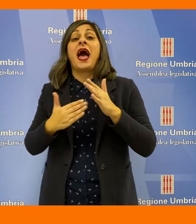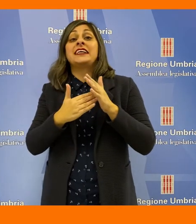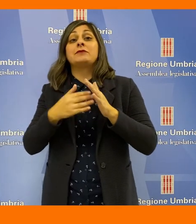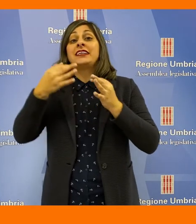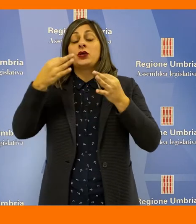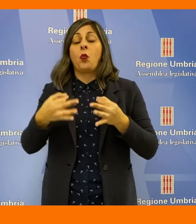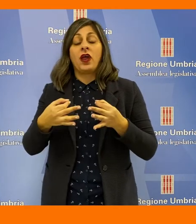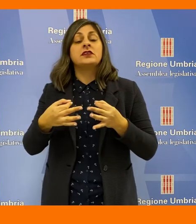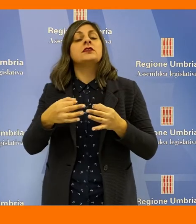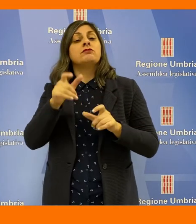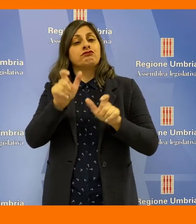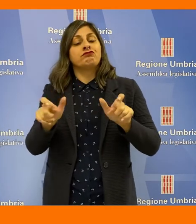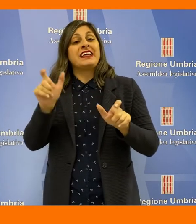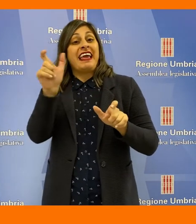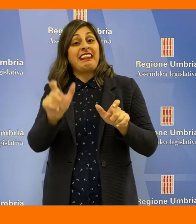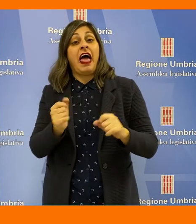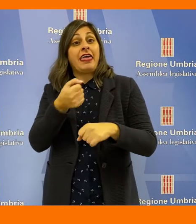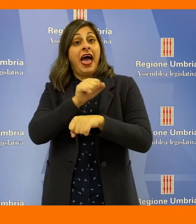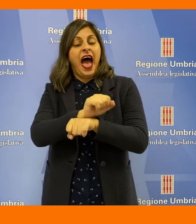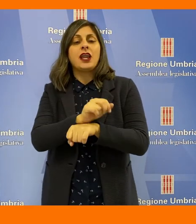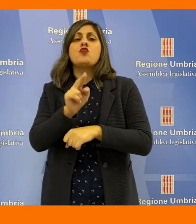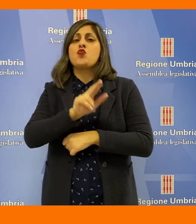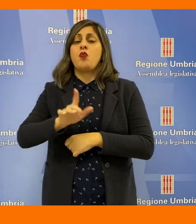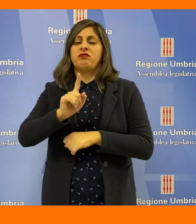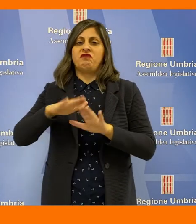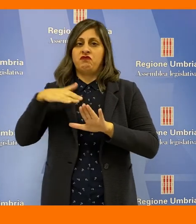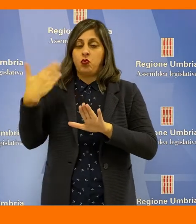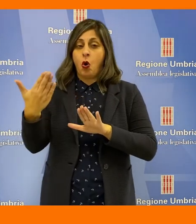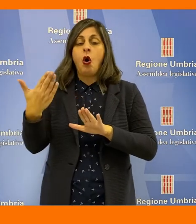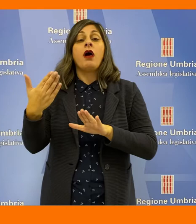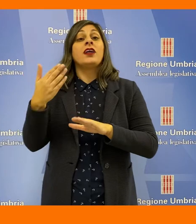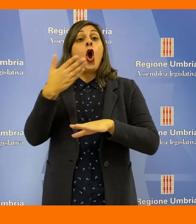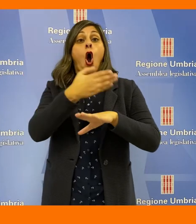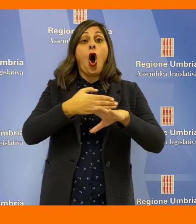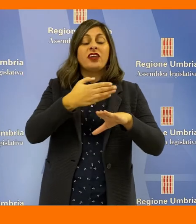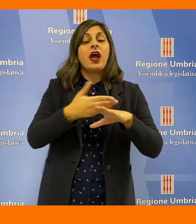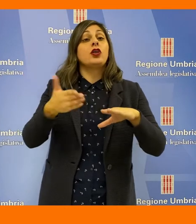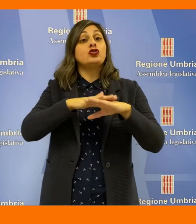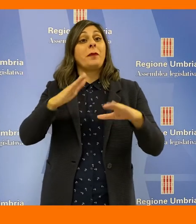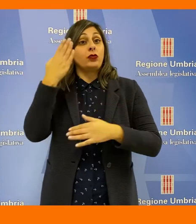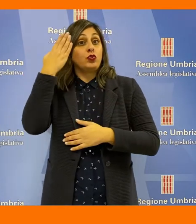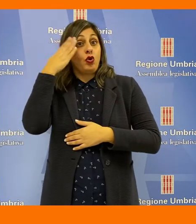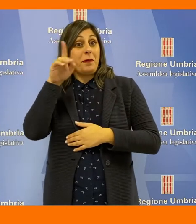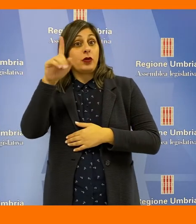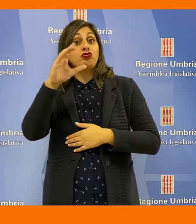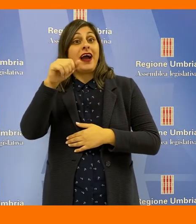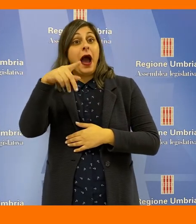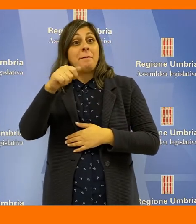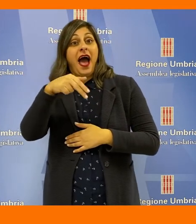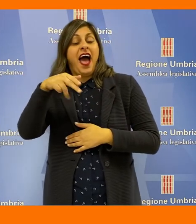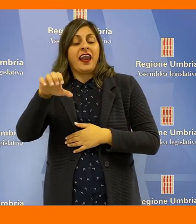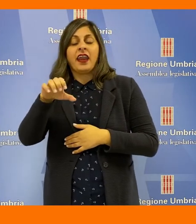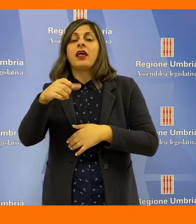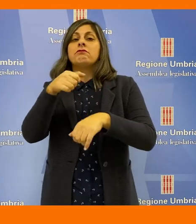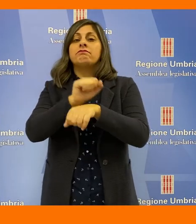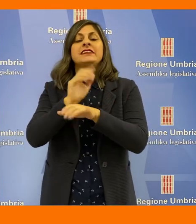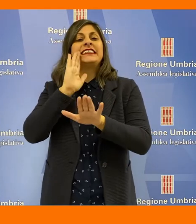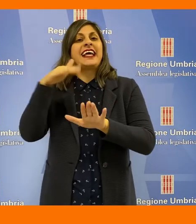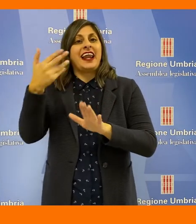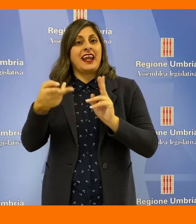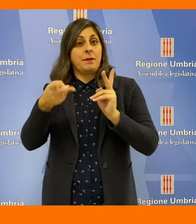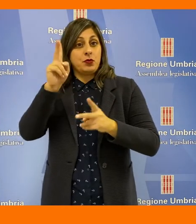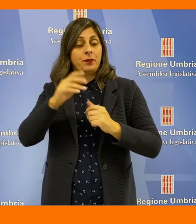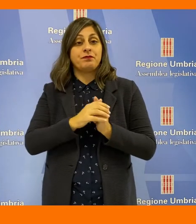alla massima sicurezza, con detenuti italiani, anche se non Umbri, mentre Orvieto e soprattutto Capanne hanno una maggioranza di